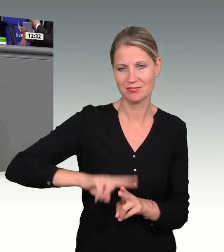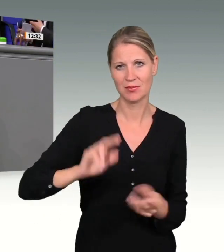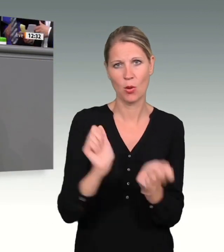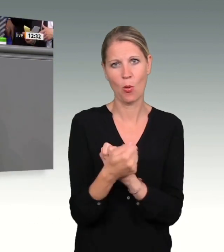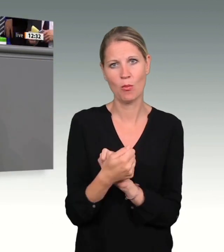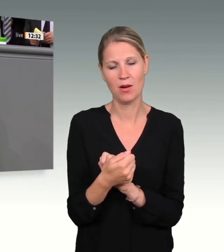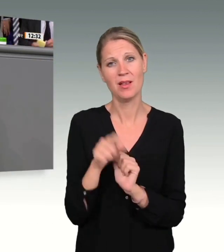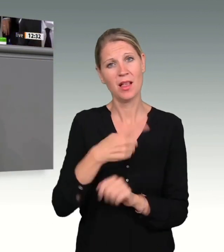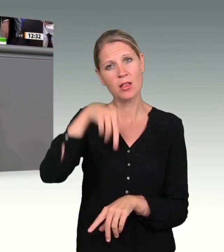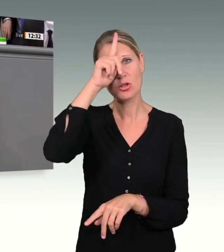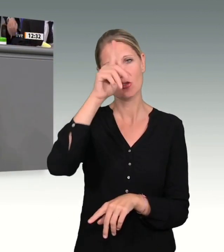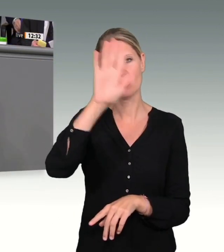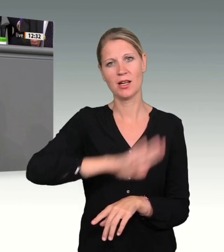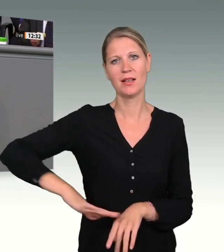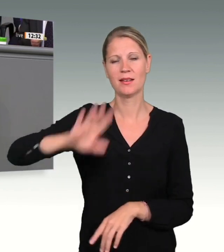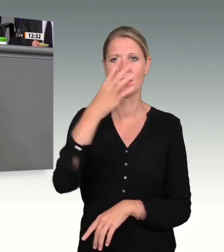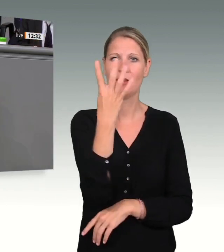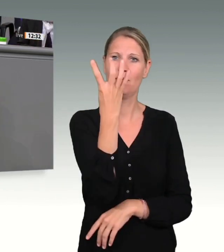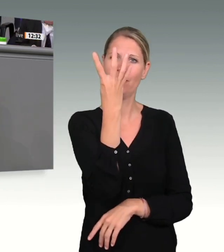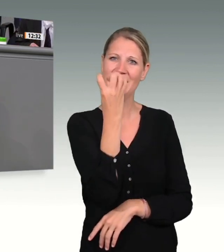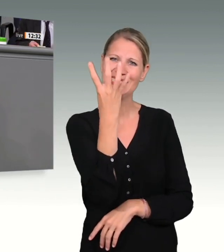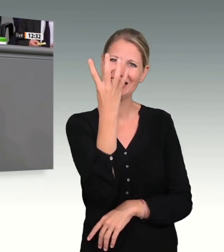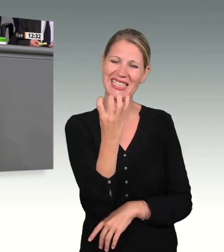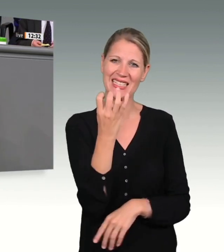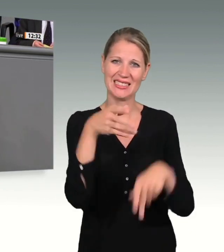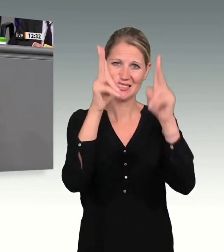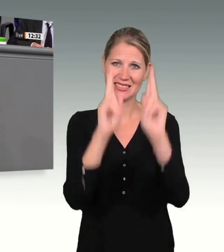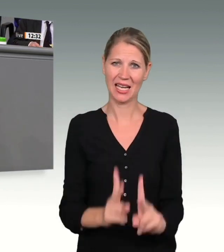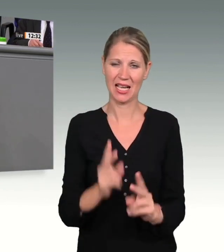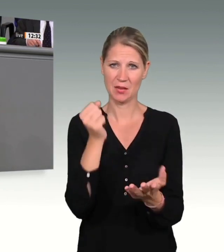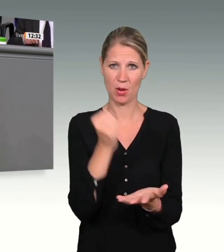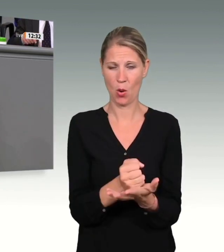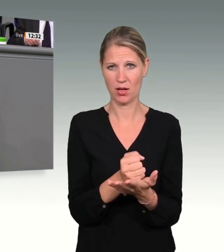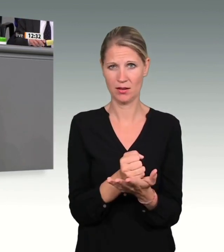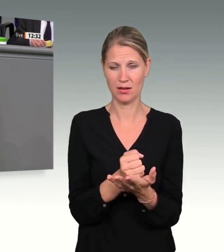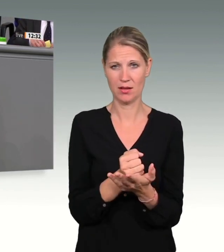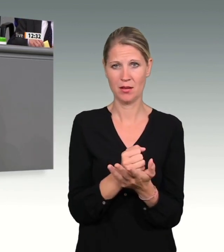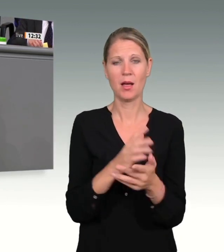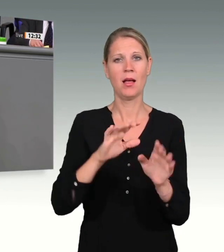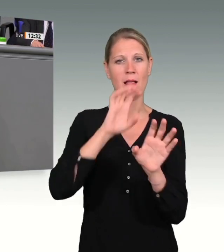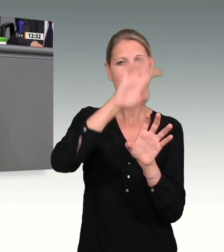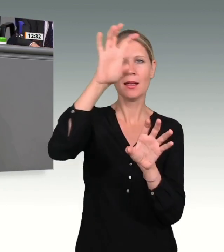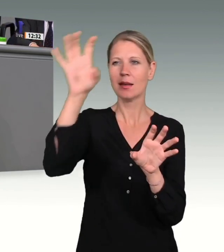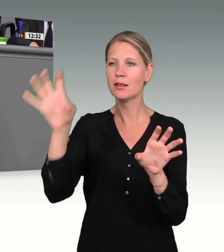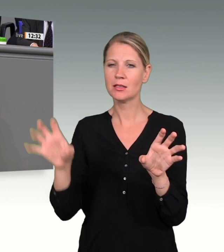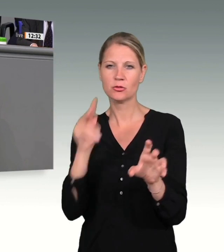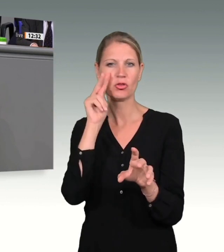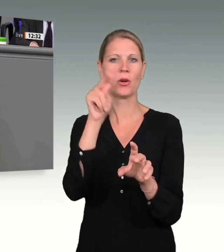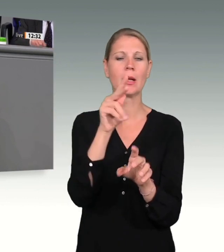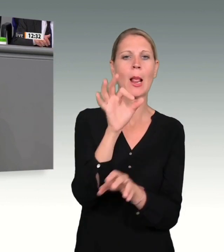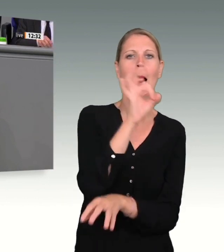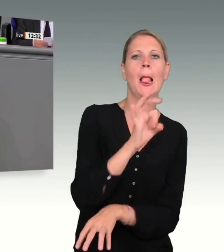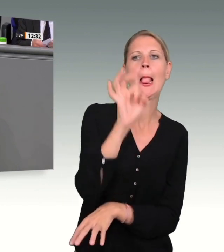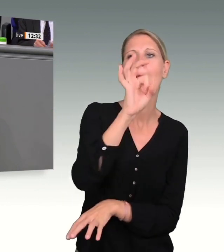Sicherheitsbehörden, die teilweise, wenn wir auf die Länder blicken, viel zu klein sind, um die Aufgaben, die sie erledigen sollen,